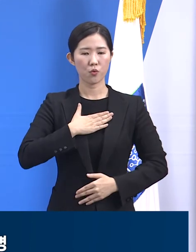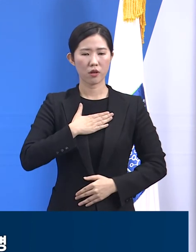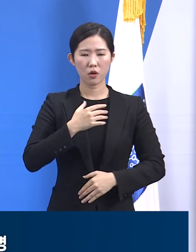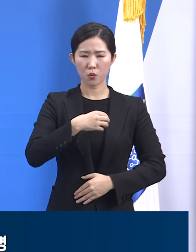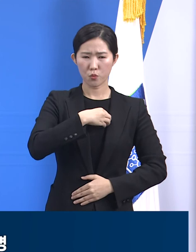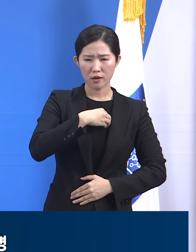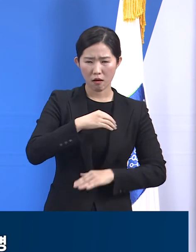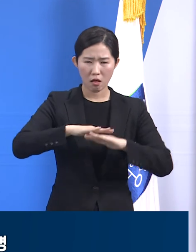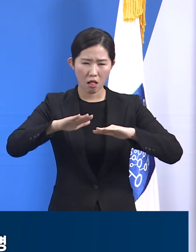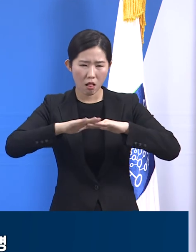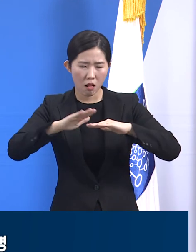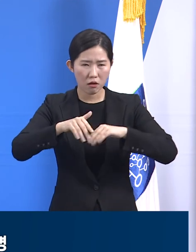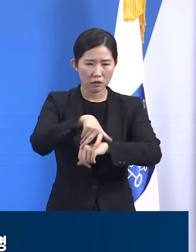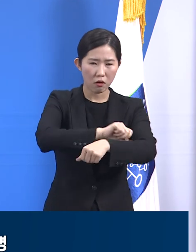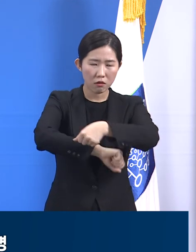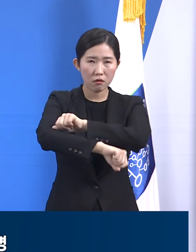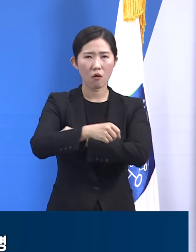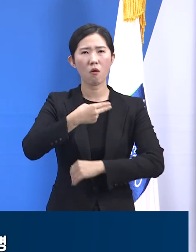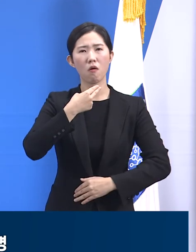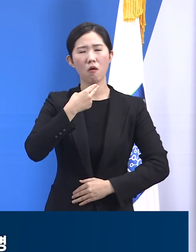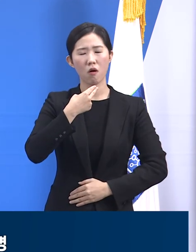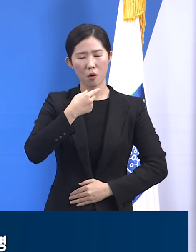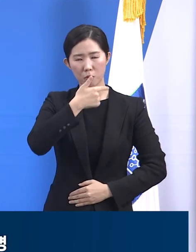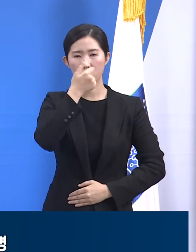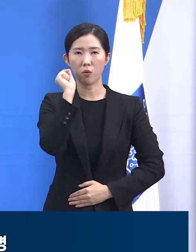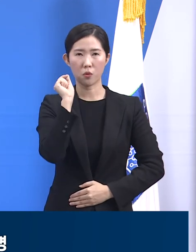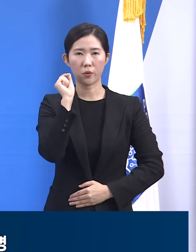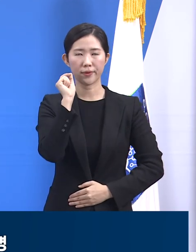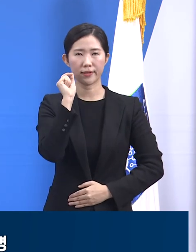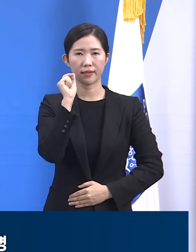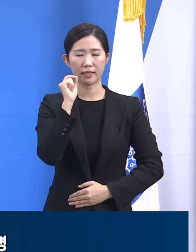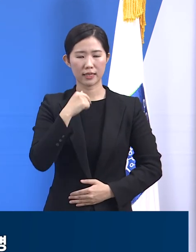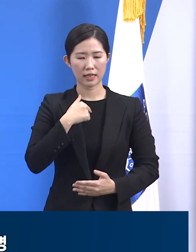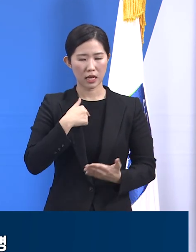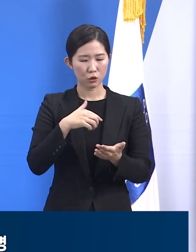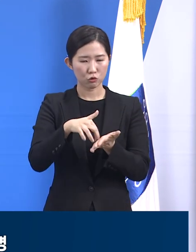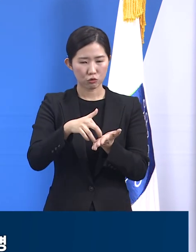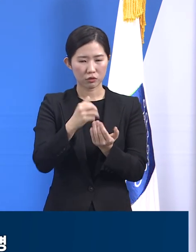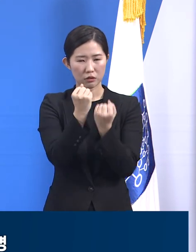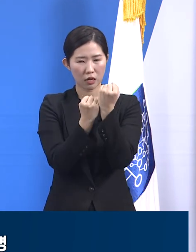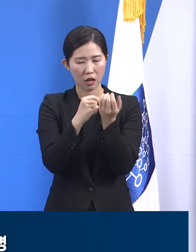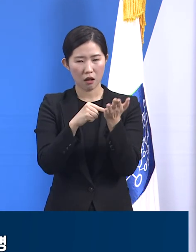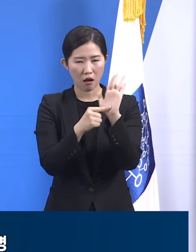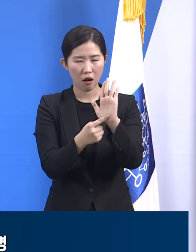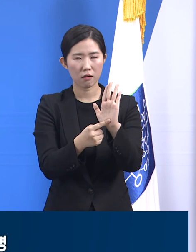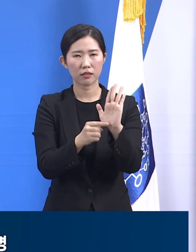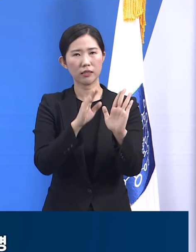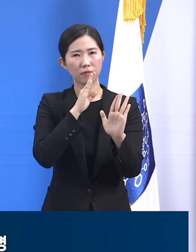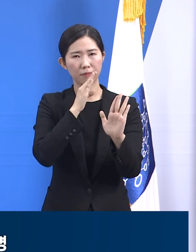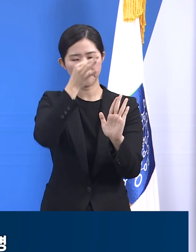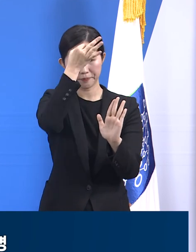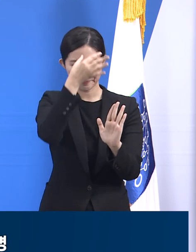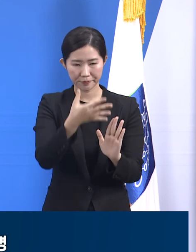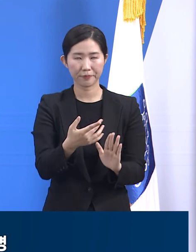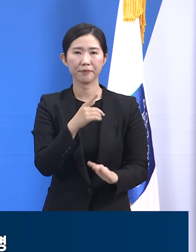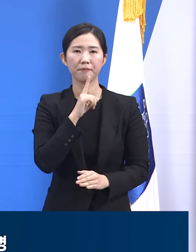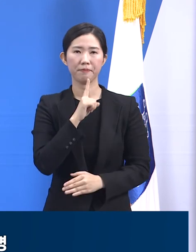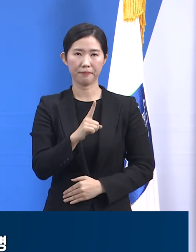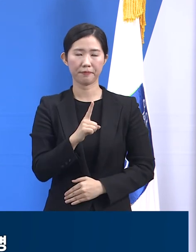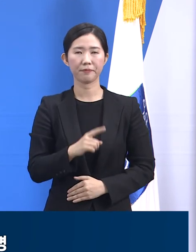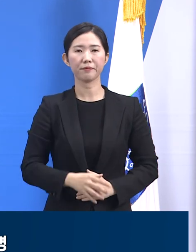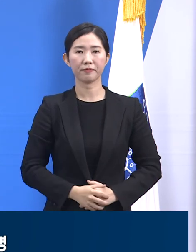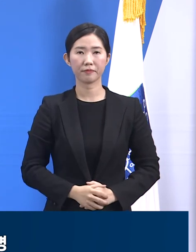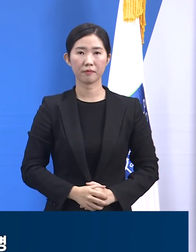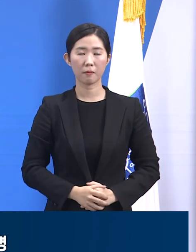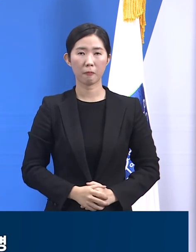통계 수치를 읽어 가면서 오로지 송구한 마음입니다. 정초부터 도민의 마음을 불편케 할 수 있는